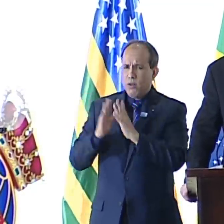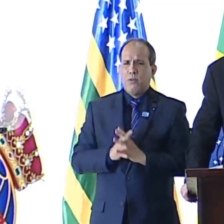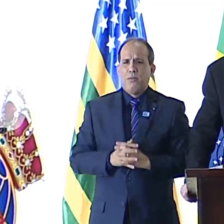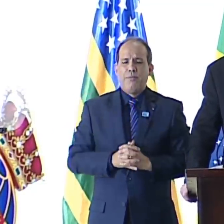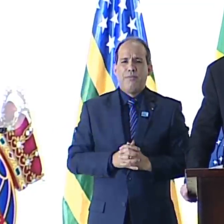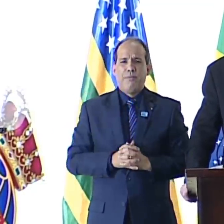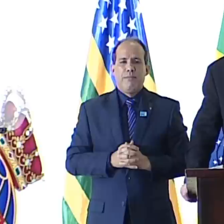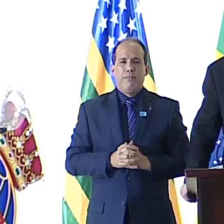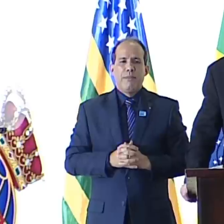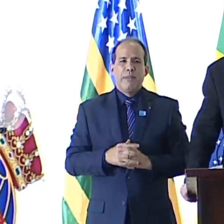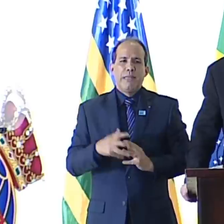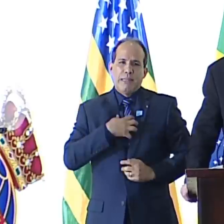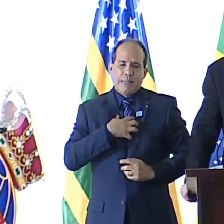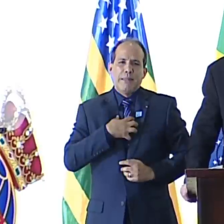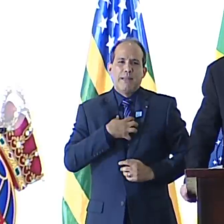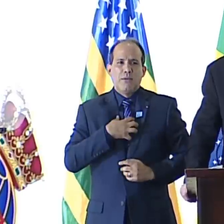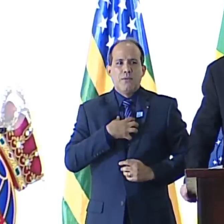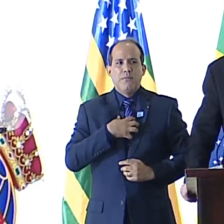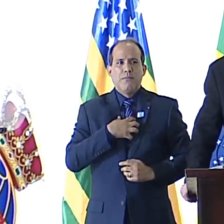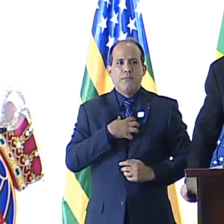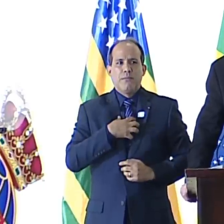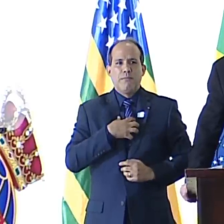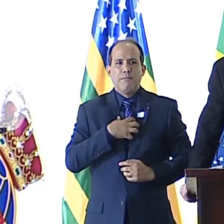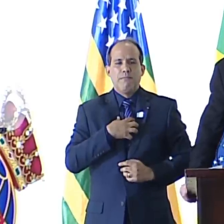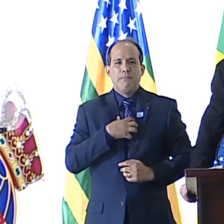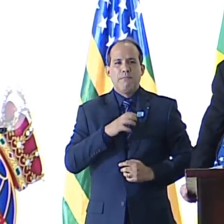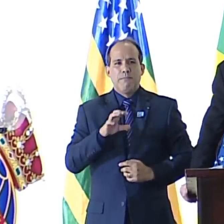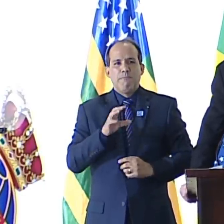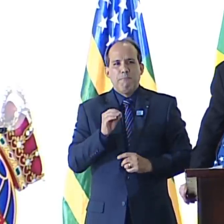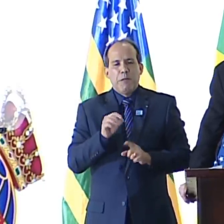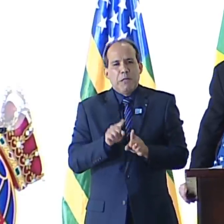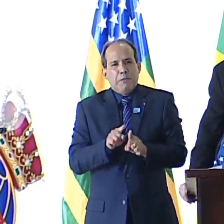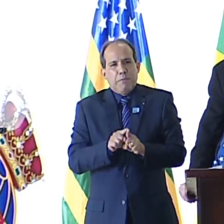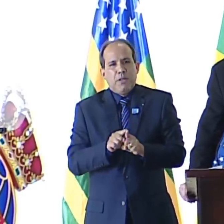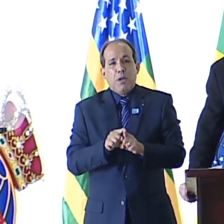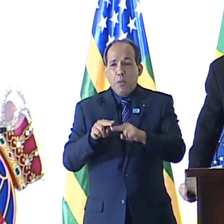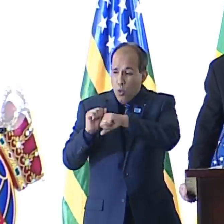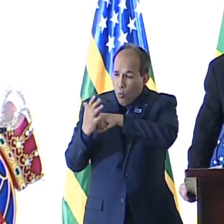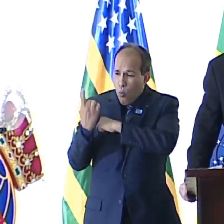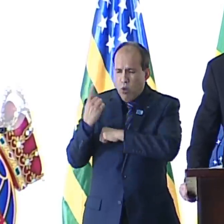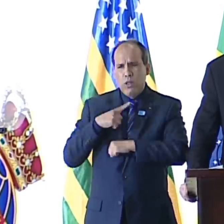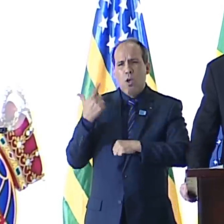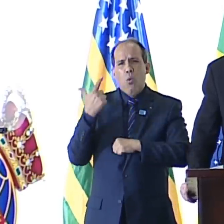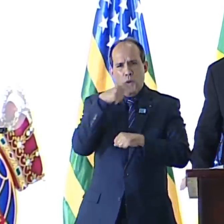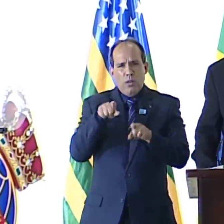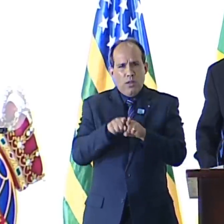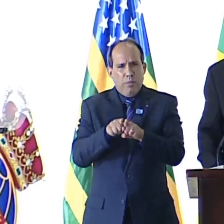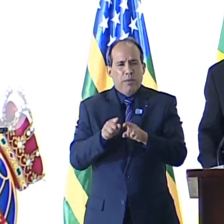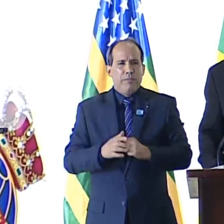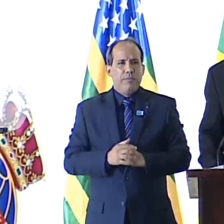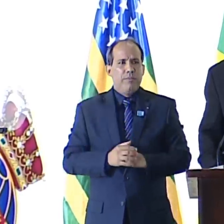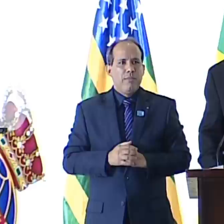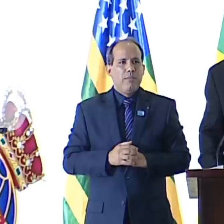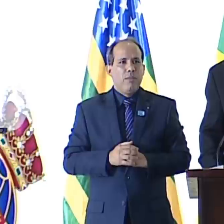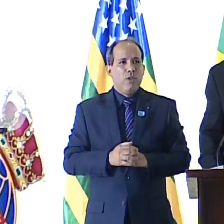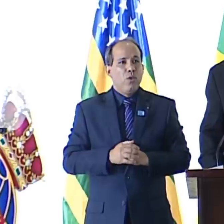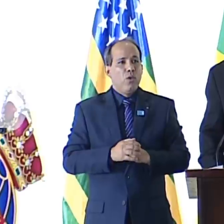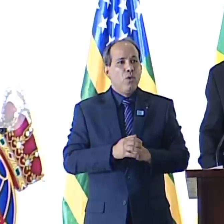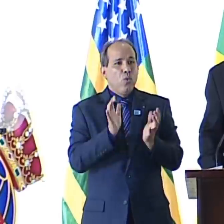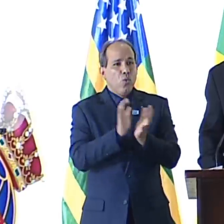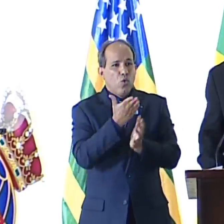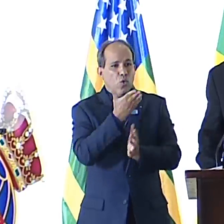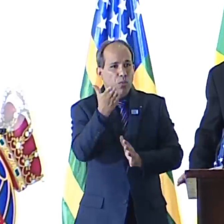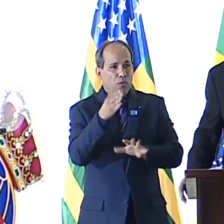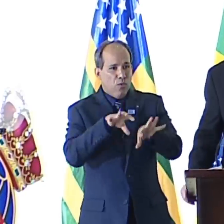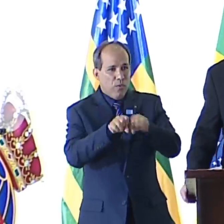Não apenas da Covid, obviamente. Gostaria de parabenizar os formandos pela escolha do